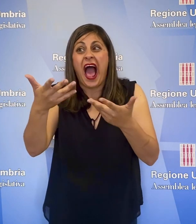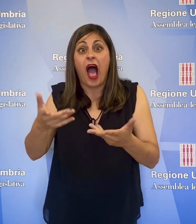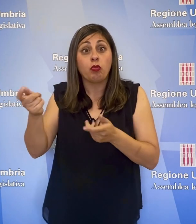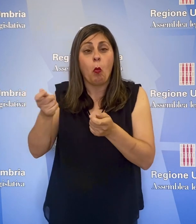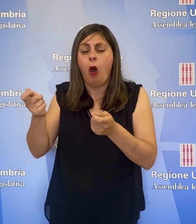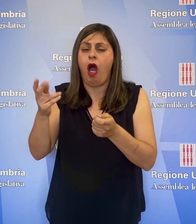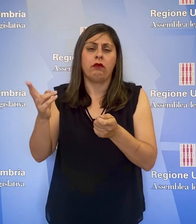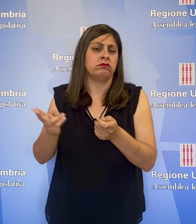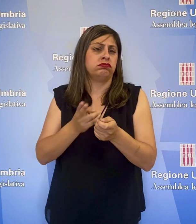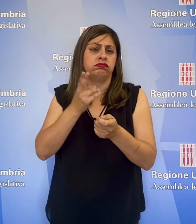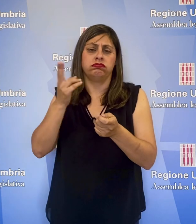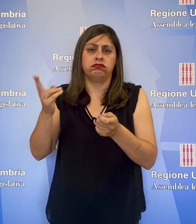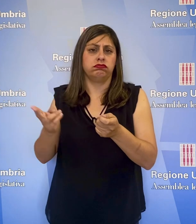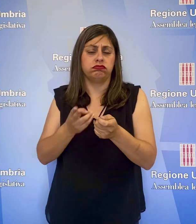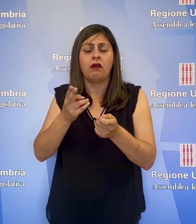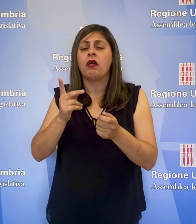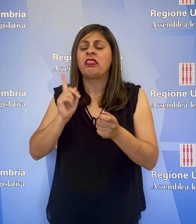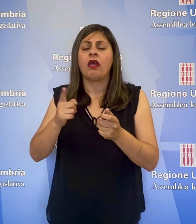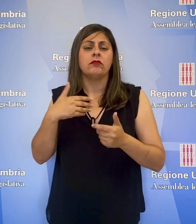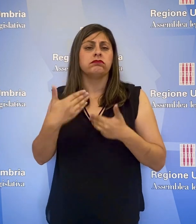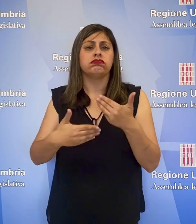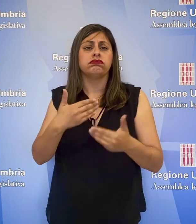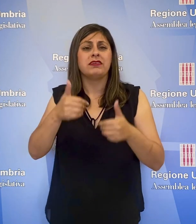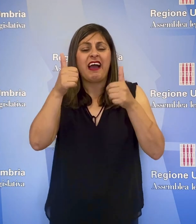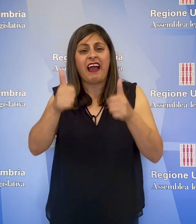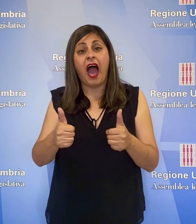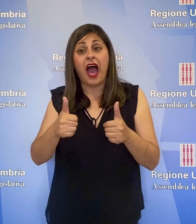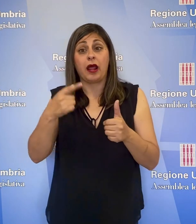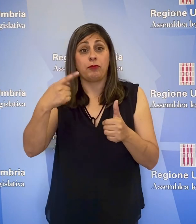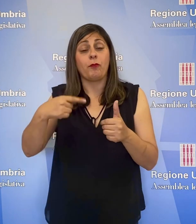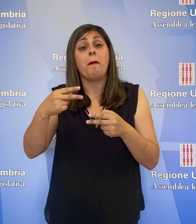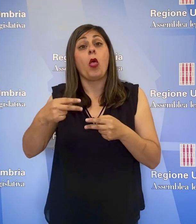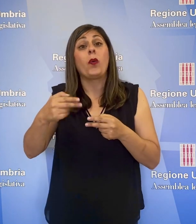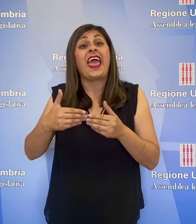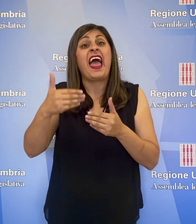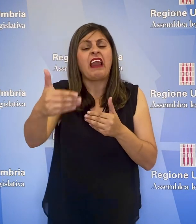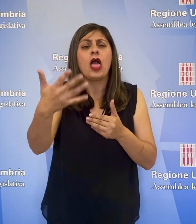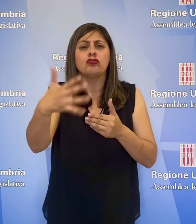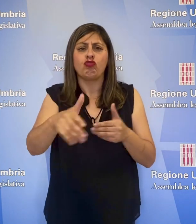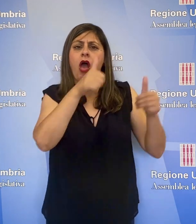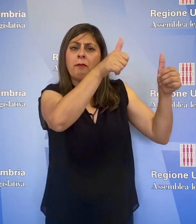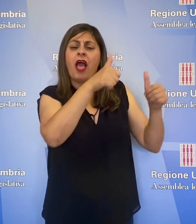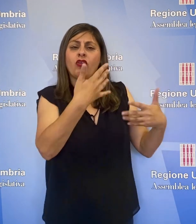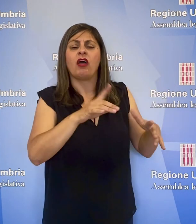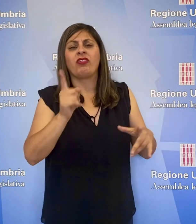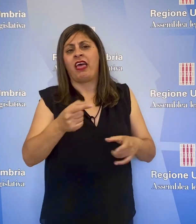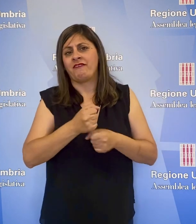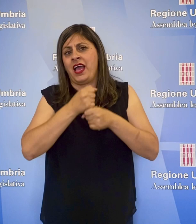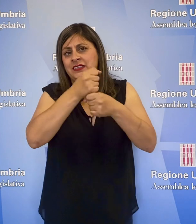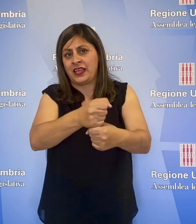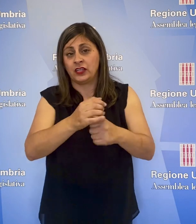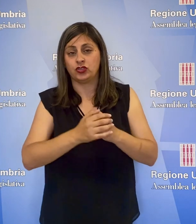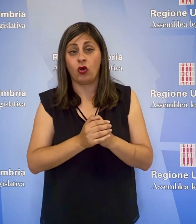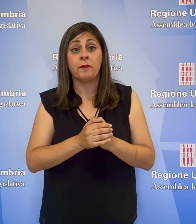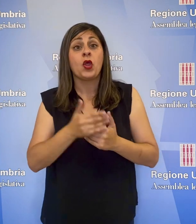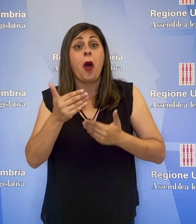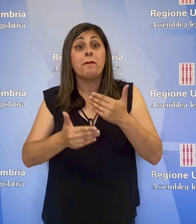degli attuali gestori fino alla giudicazione della gara pluriennale che è stata già bandita. La procedura non è stata